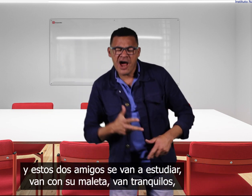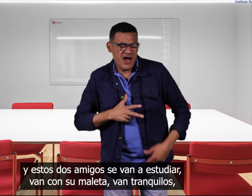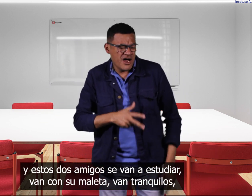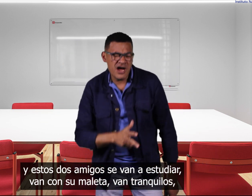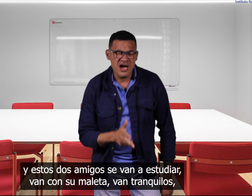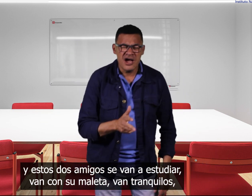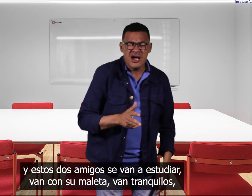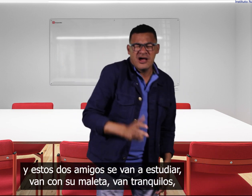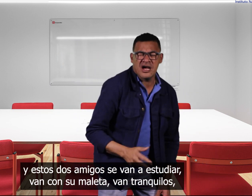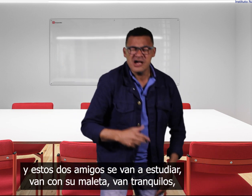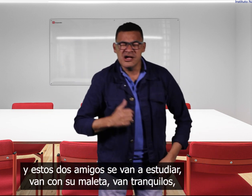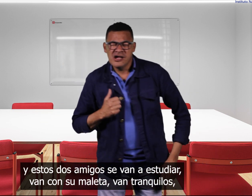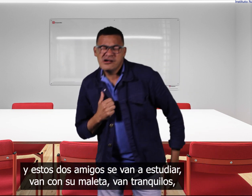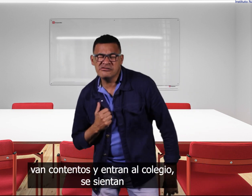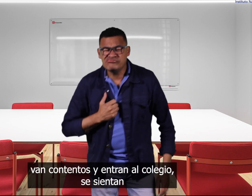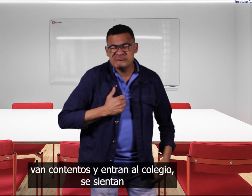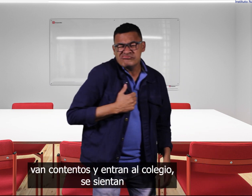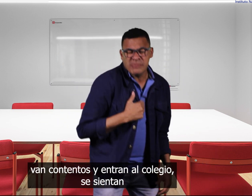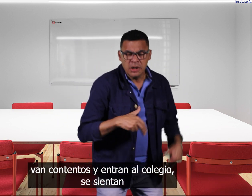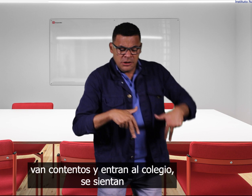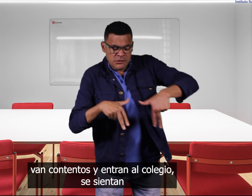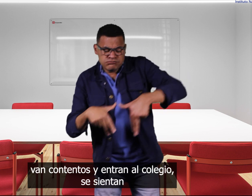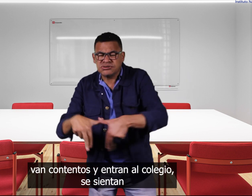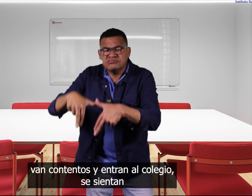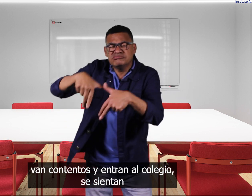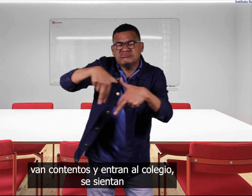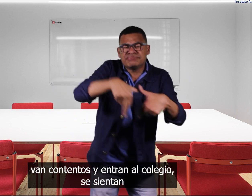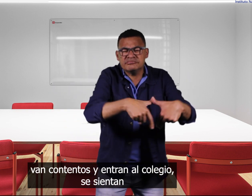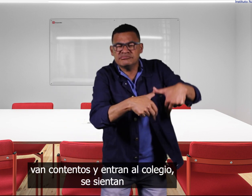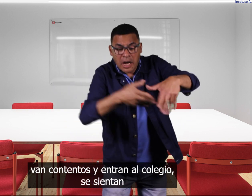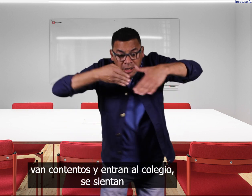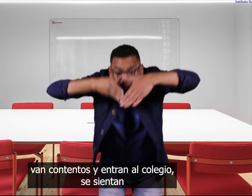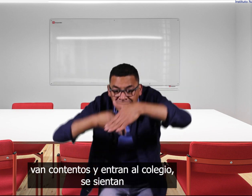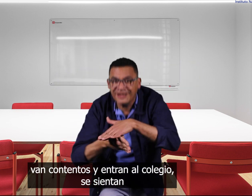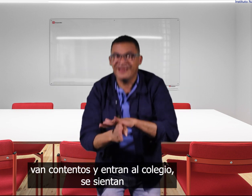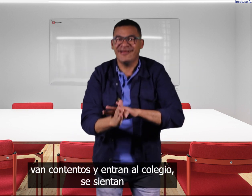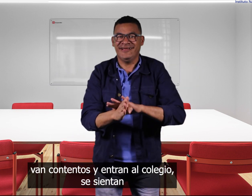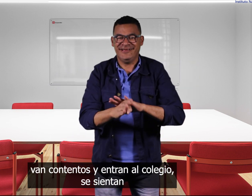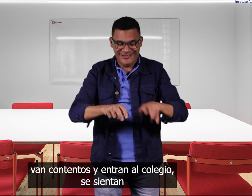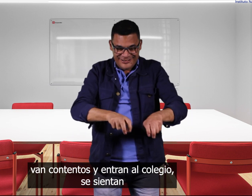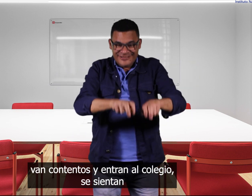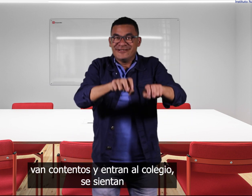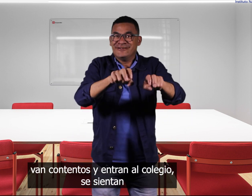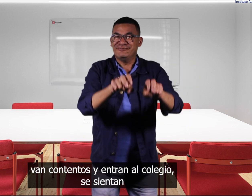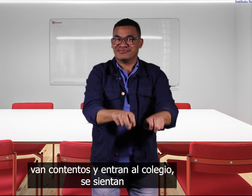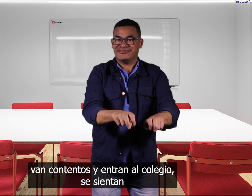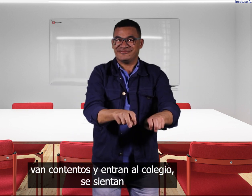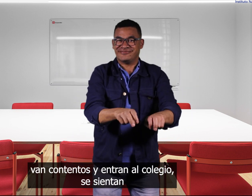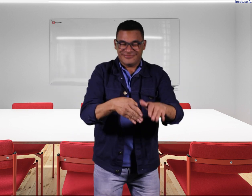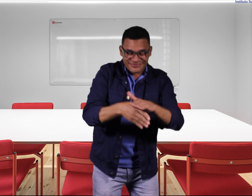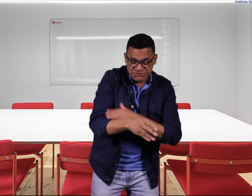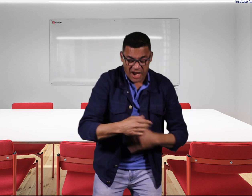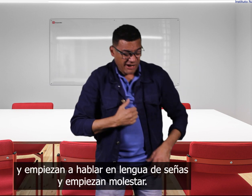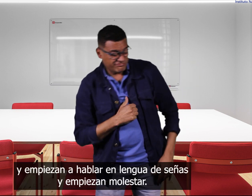su maleta van tranquilos van contentos y entran al colegio se sientan y